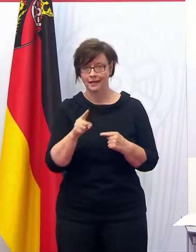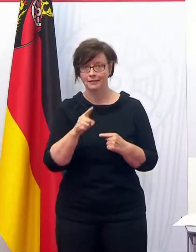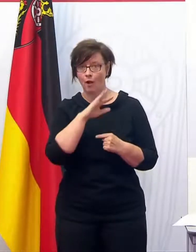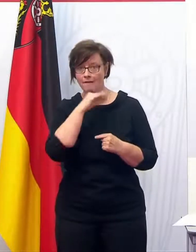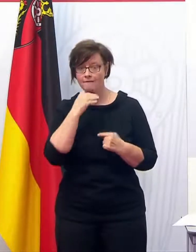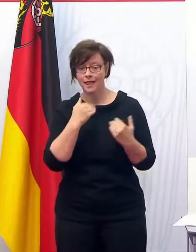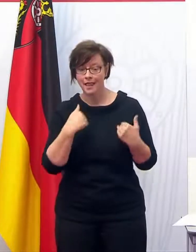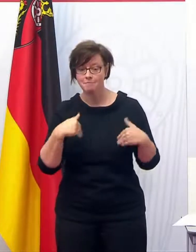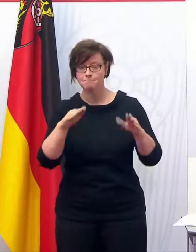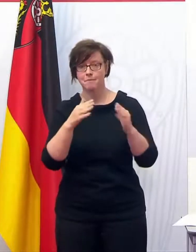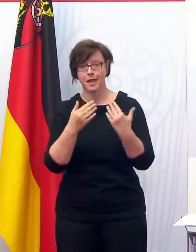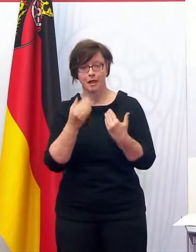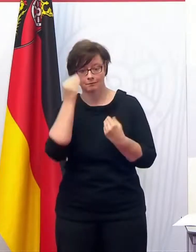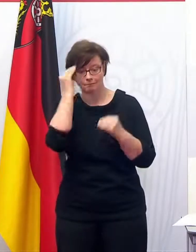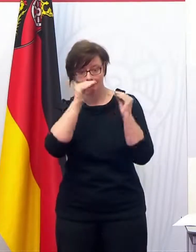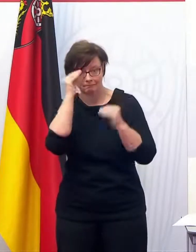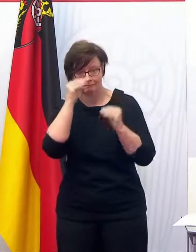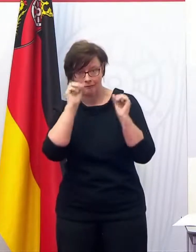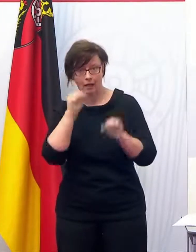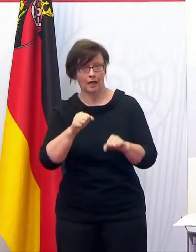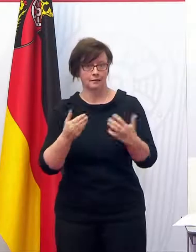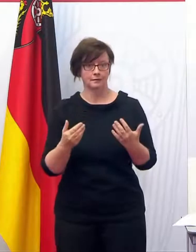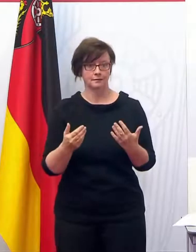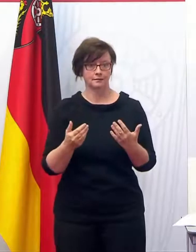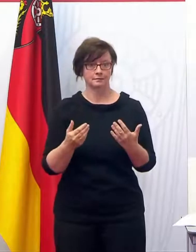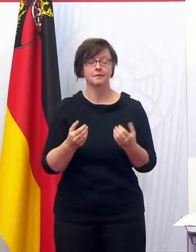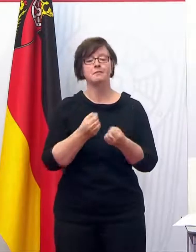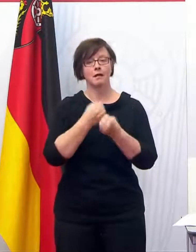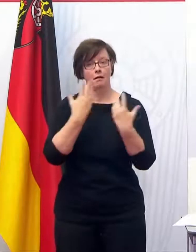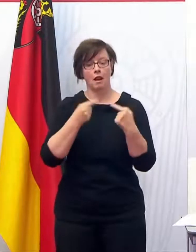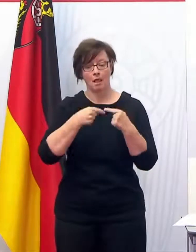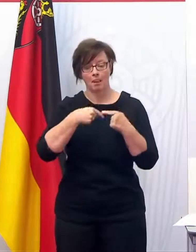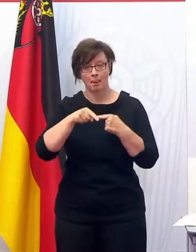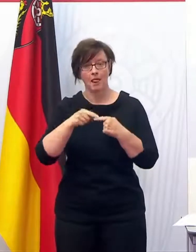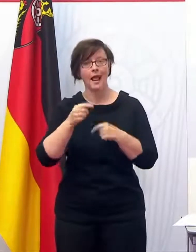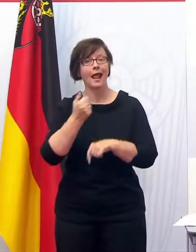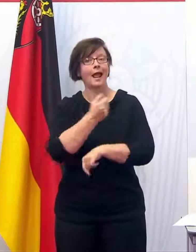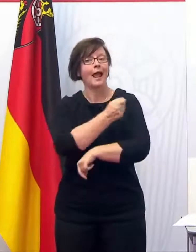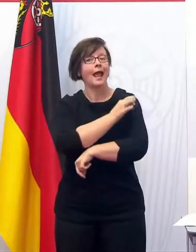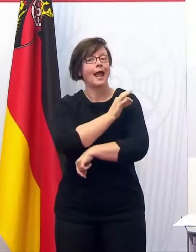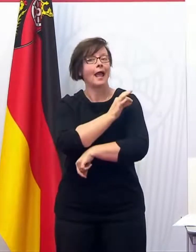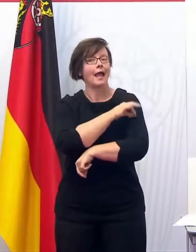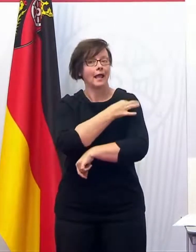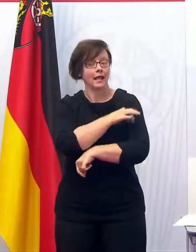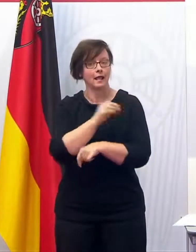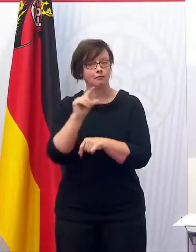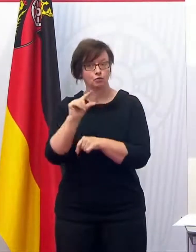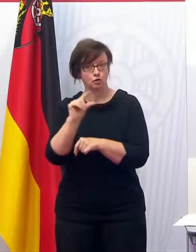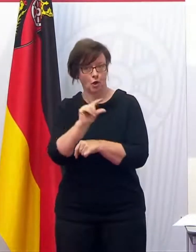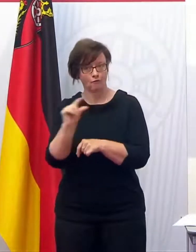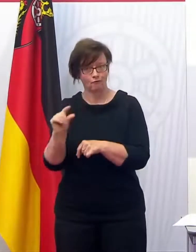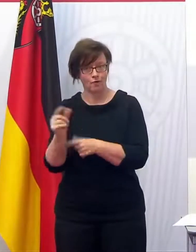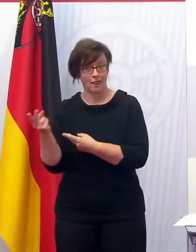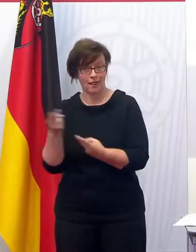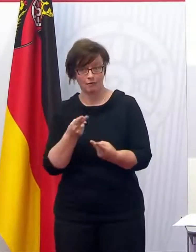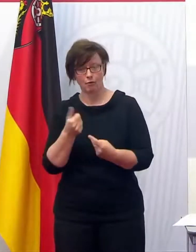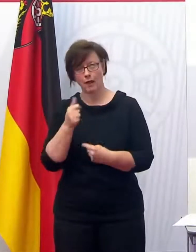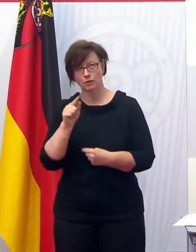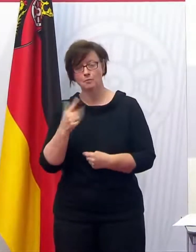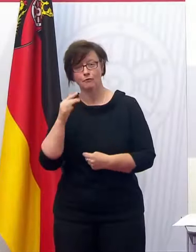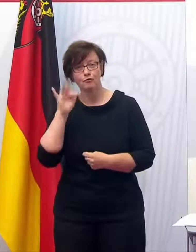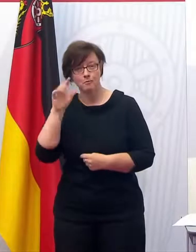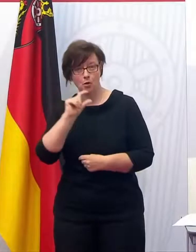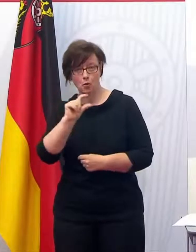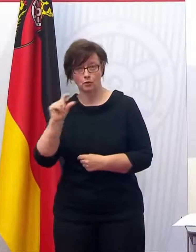viele, viele mehr dazu. Und deswegen ganz klar zu sagen, die kommenden Lieferungen der Impfstoffe, wir rechnen mit 1,5 Millionen Dosen für den Juni,